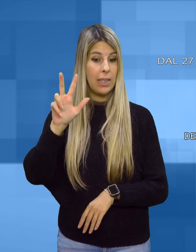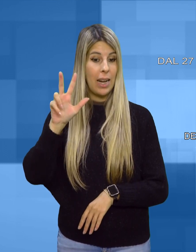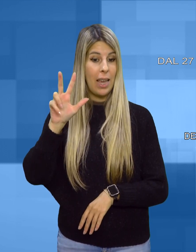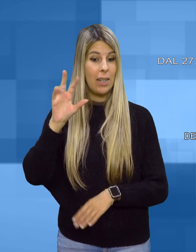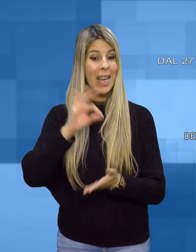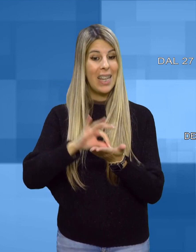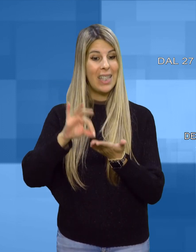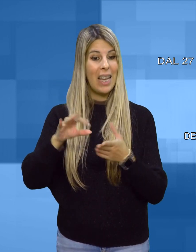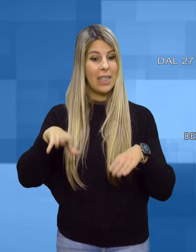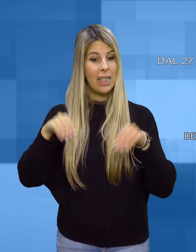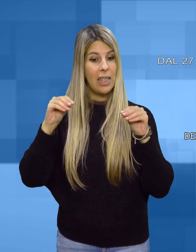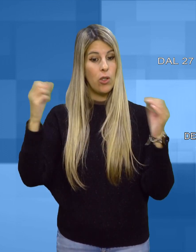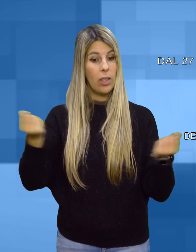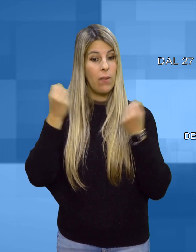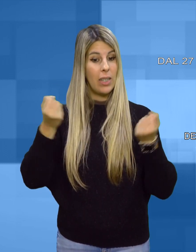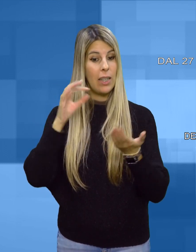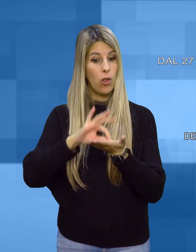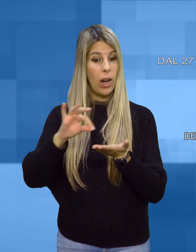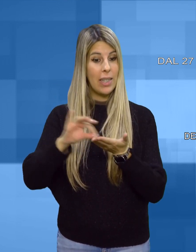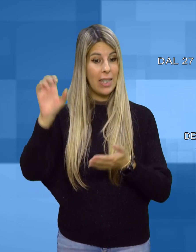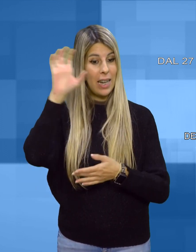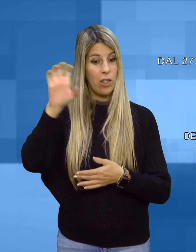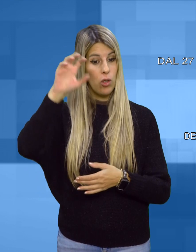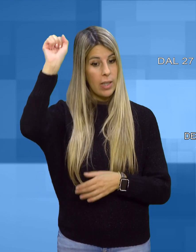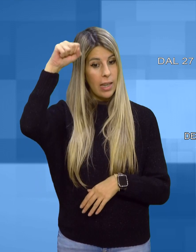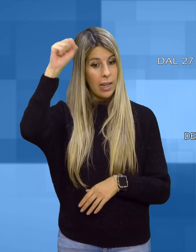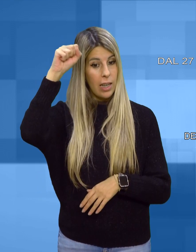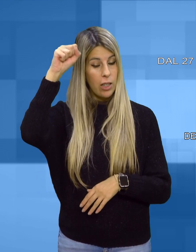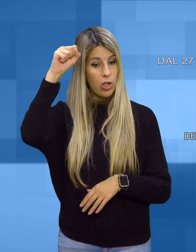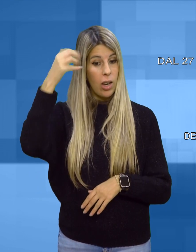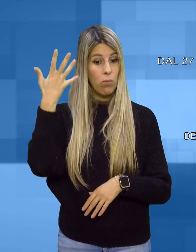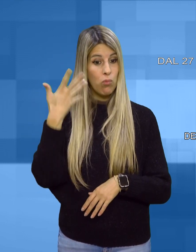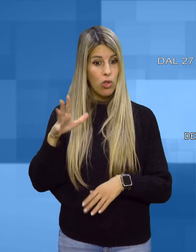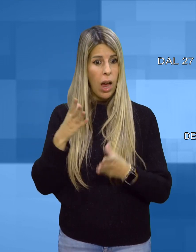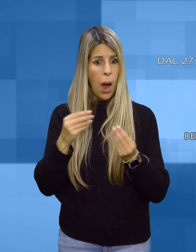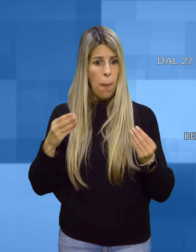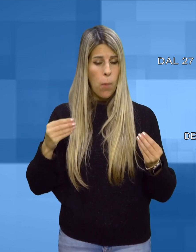crolli di soffitti interi piani interdetti per problemi più o meno gravi di stabilità